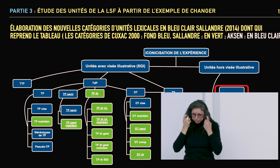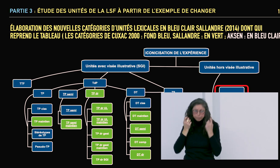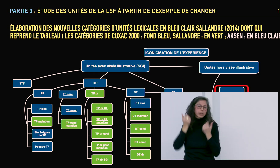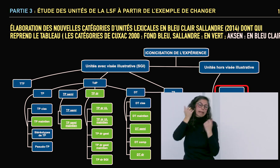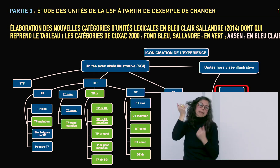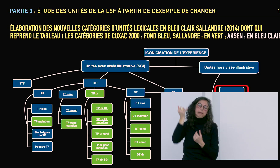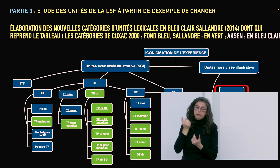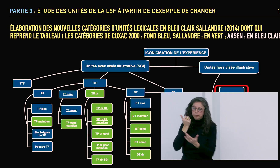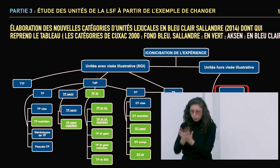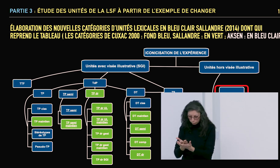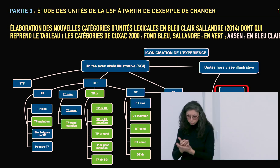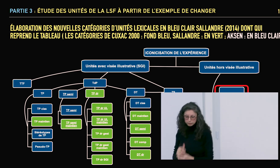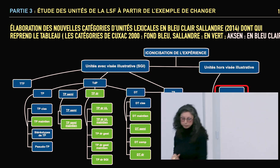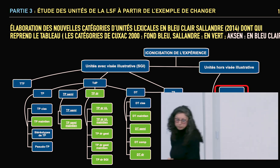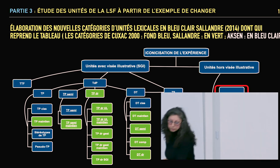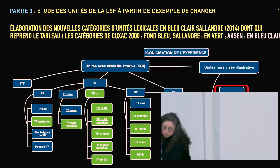les différences